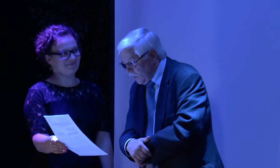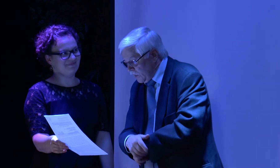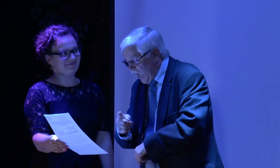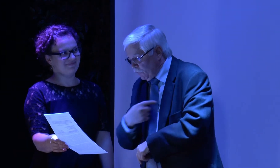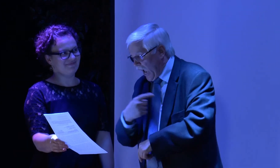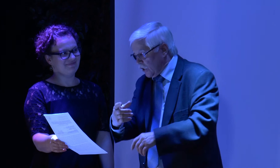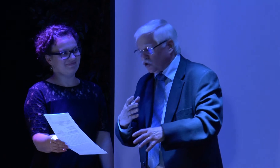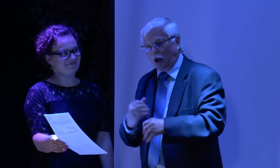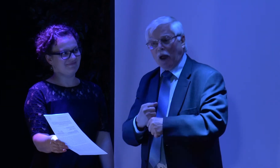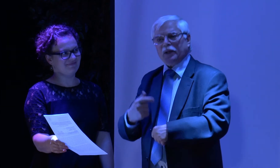den wir hier gefunden haben.